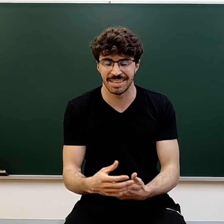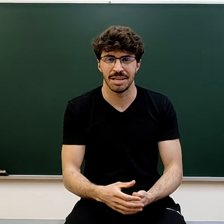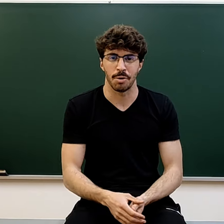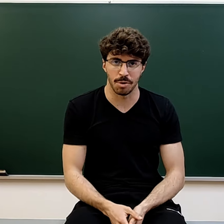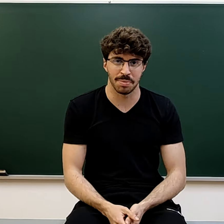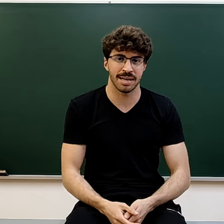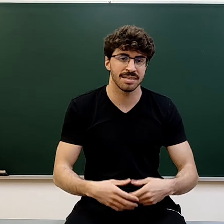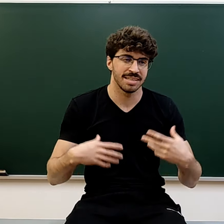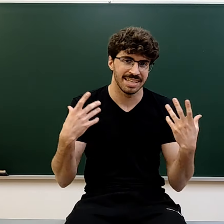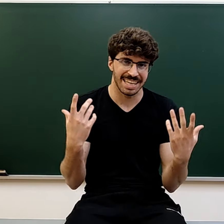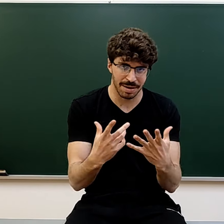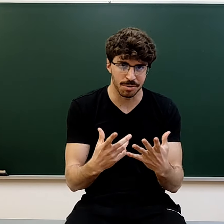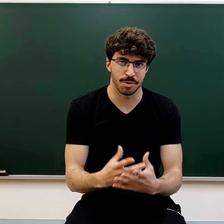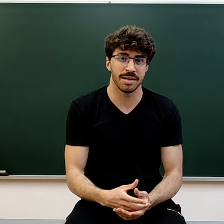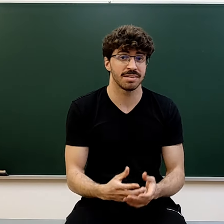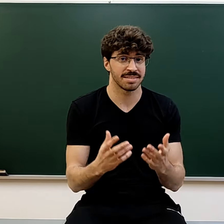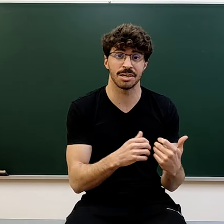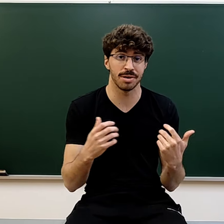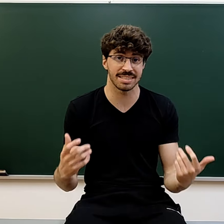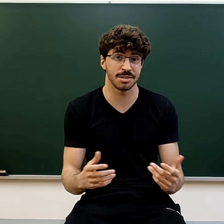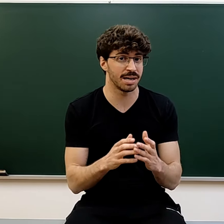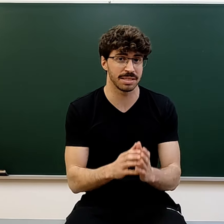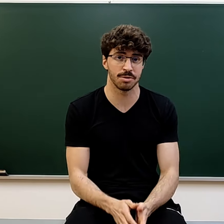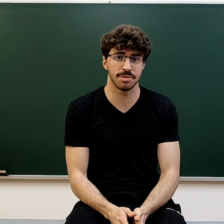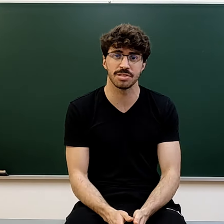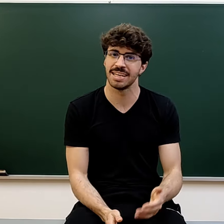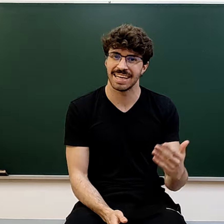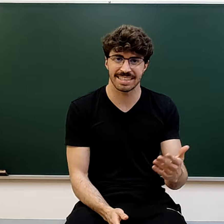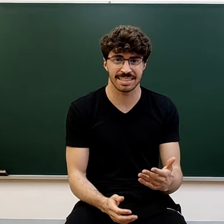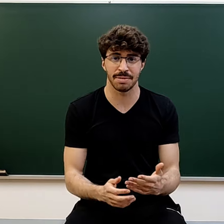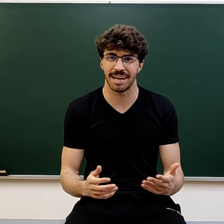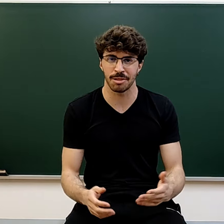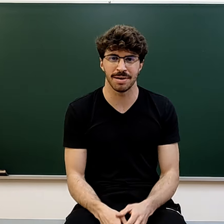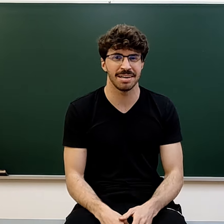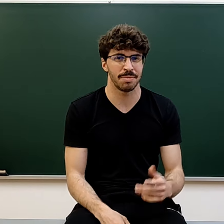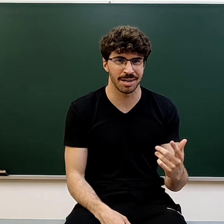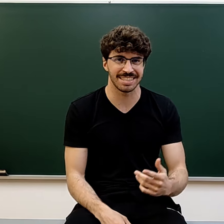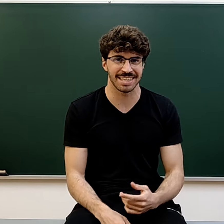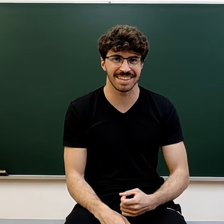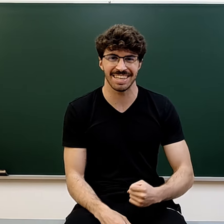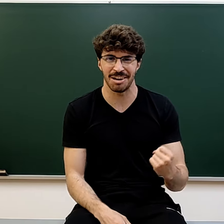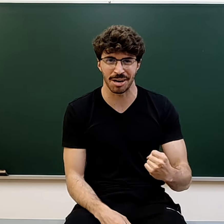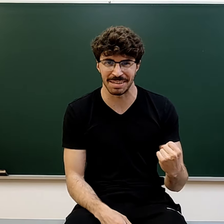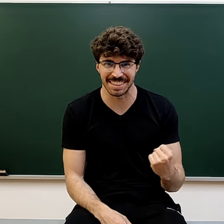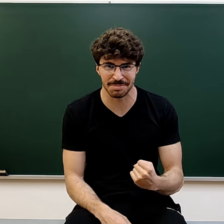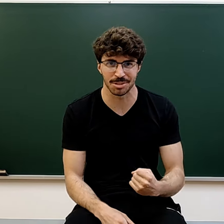un no parar y para concluir, tal y como les digo a mis alumnos, este examen ha ido mal pero en el siguiente lo reventamos,